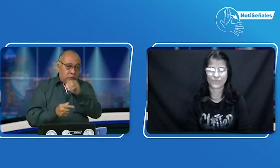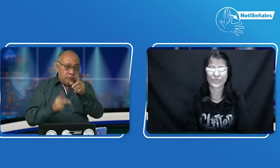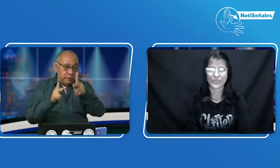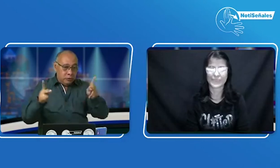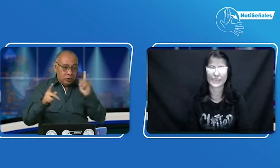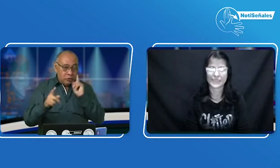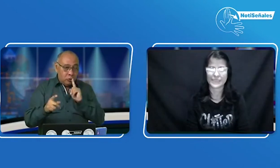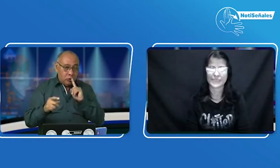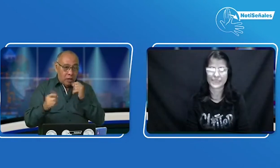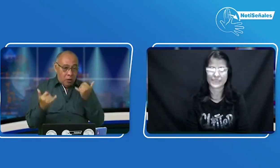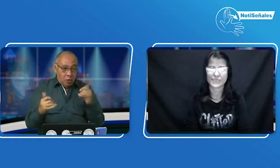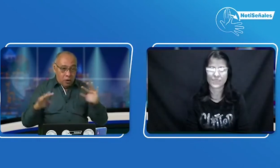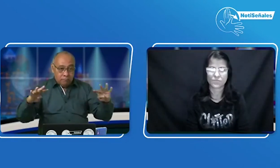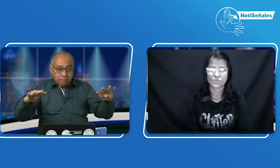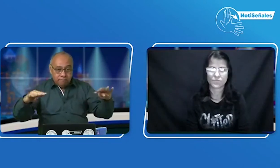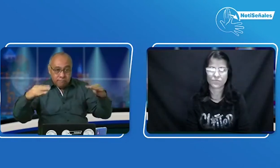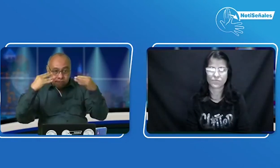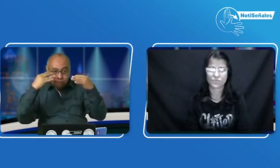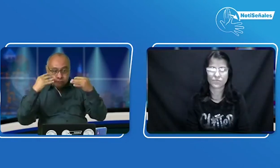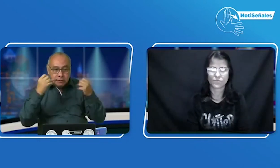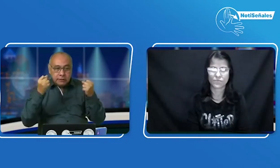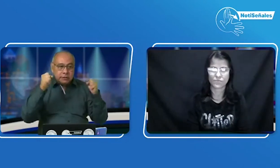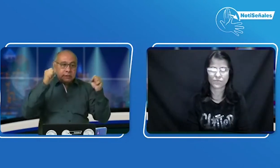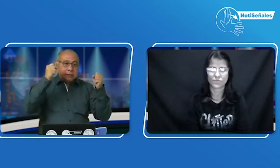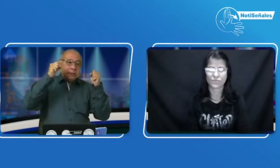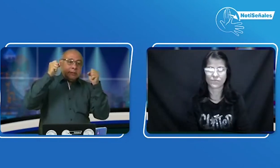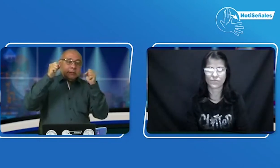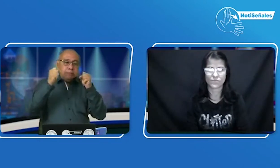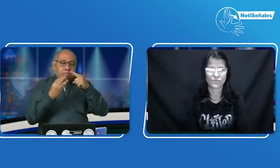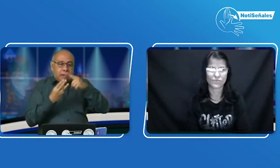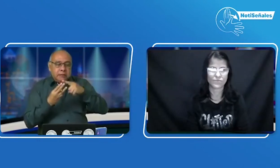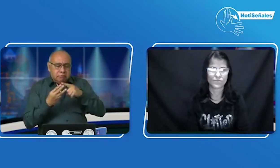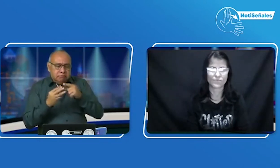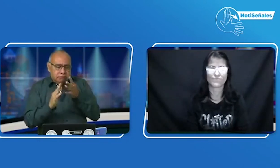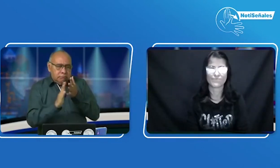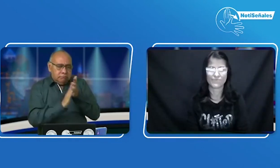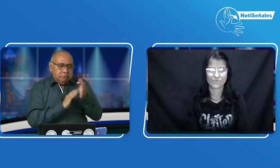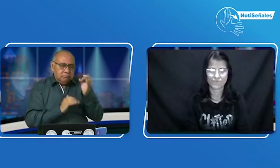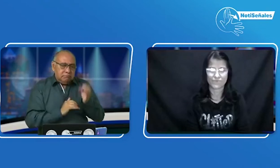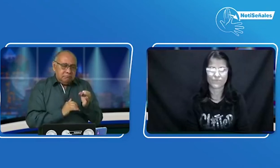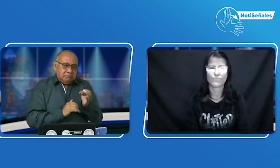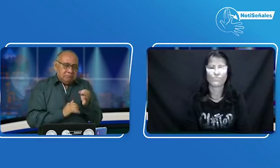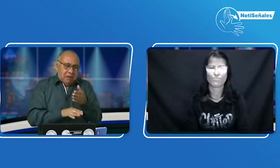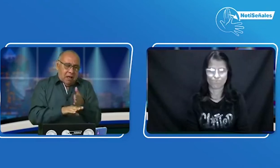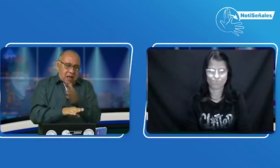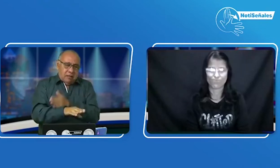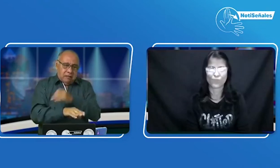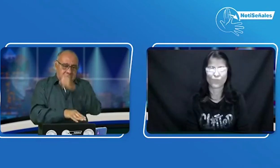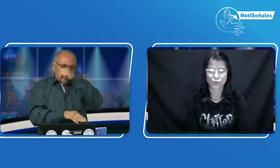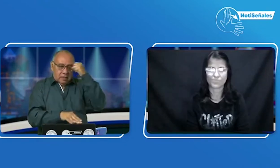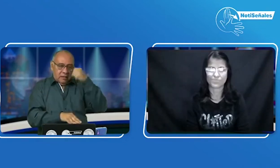conducción. Y esto es para todas las personas sordas que nos están viendo y que están preocupadas por esta situación.